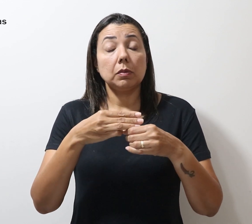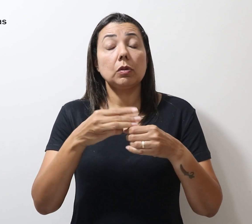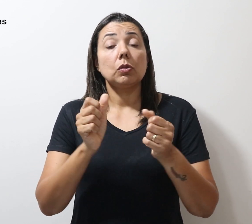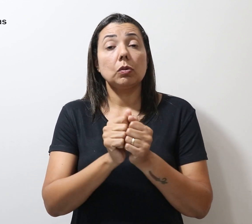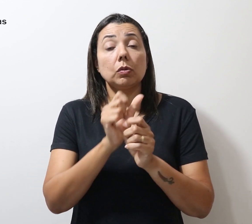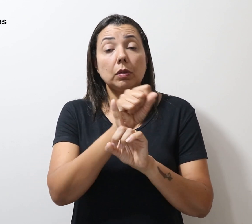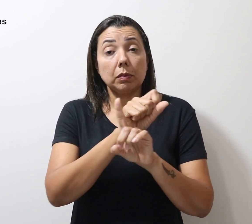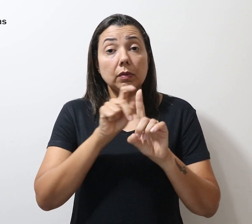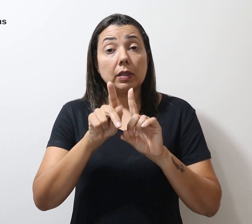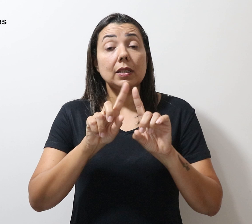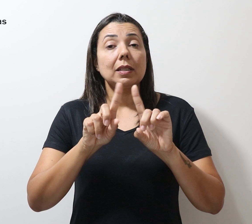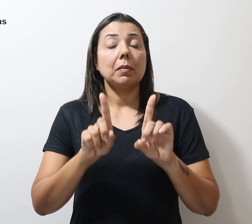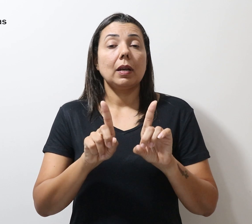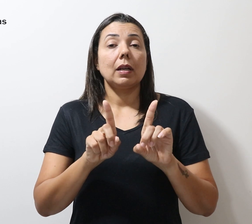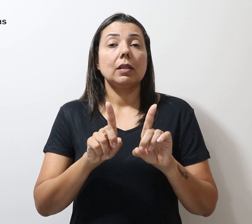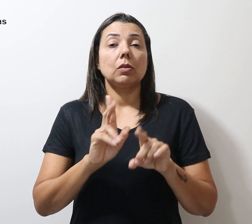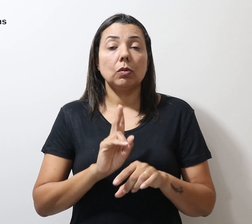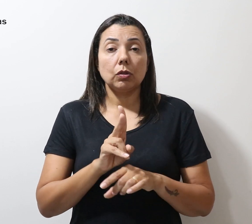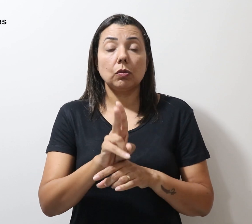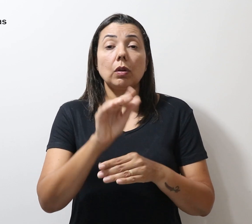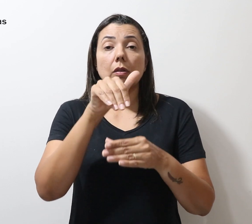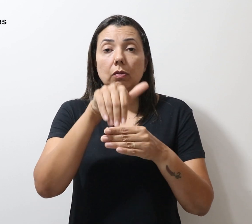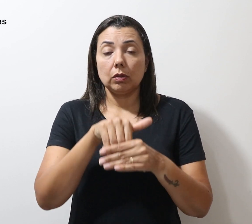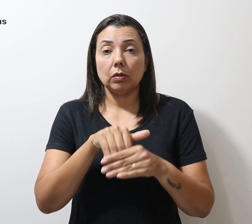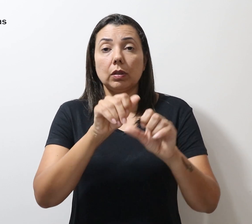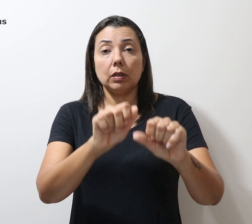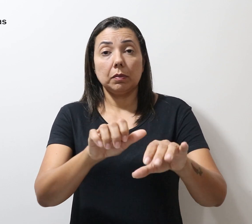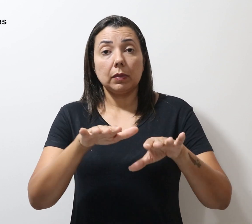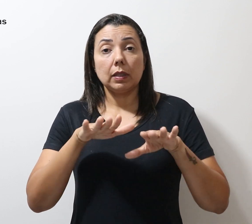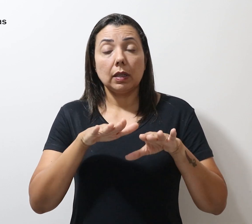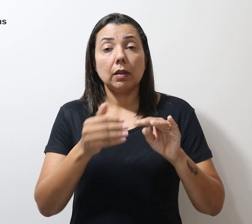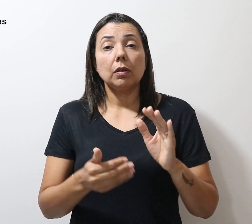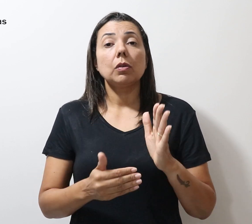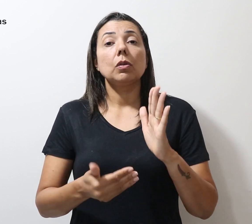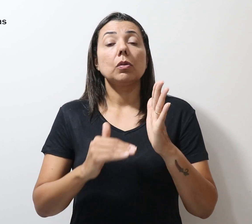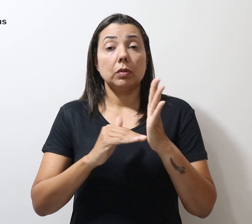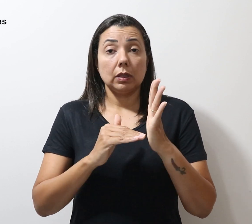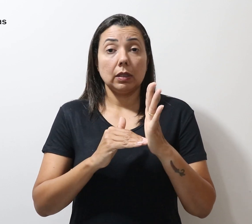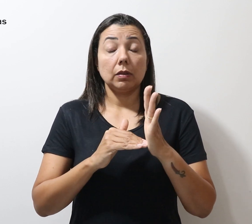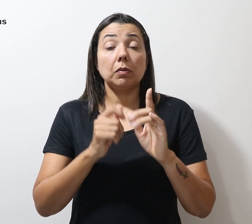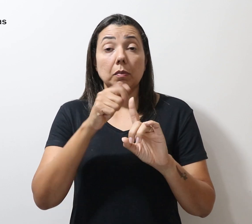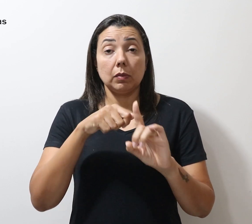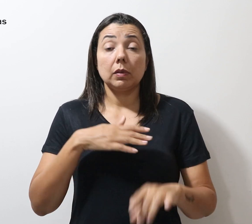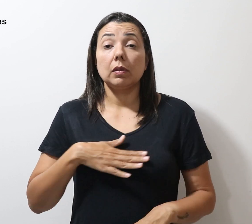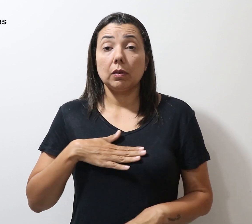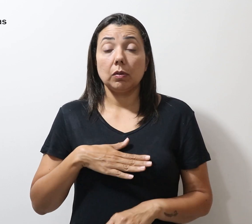Mas, quando seguiu para votação no Plenário do Senado, em agosto deste ano, recebeu